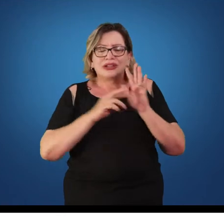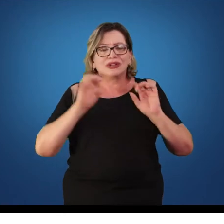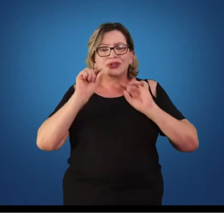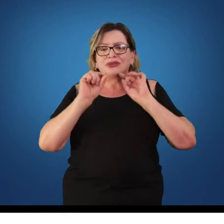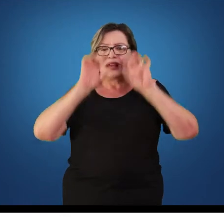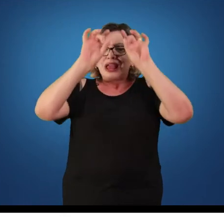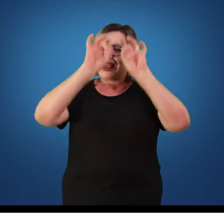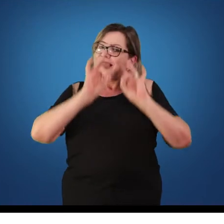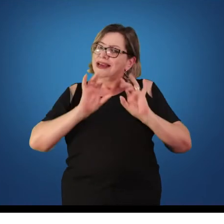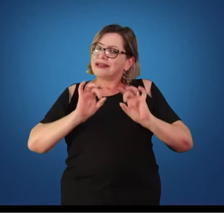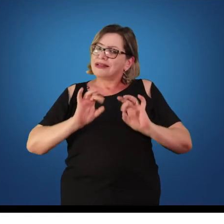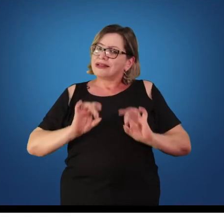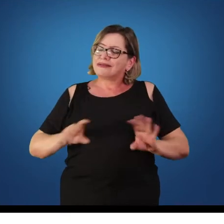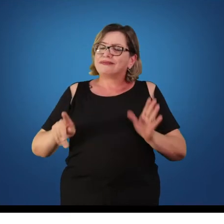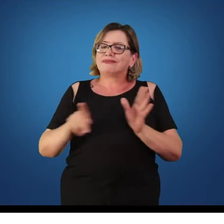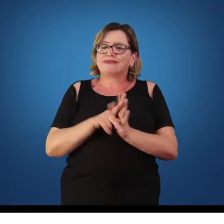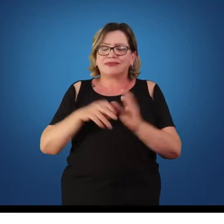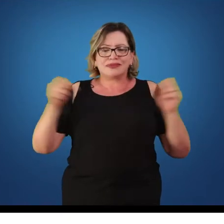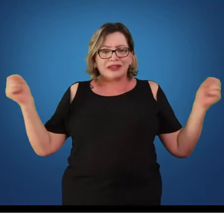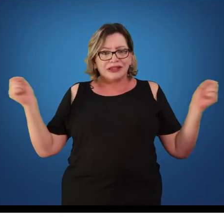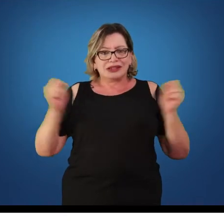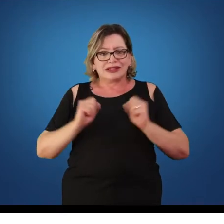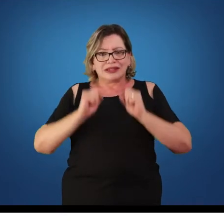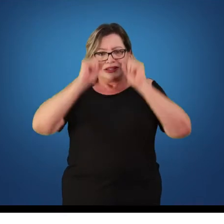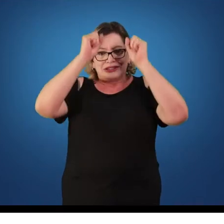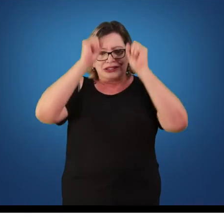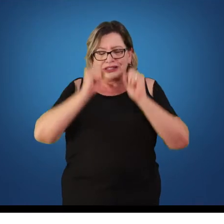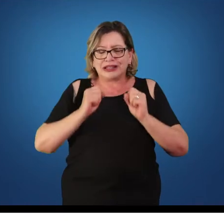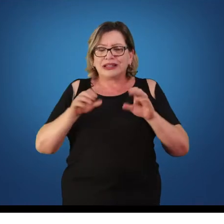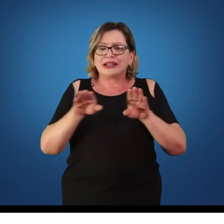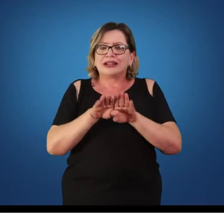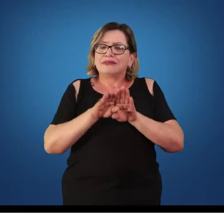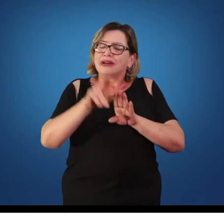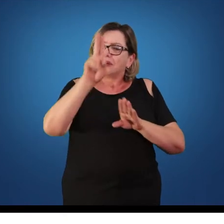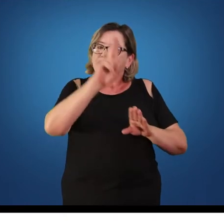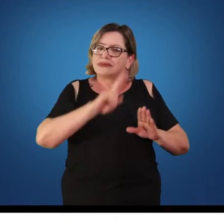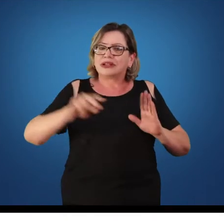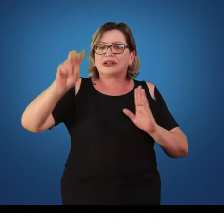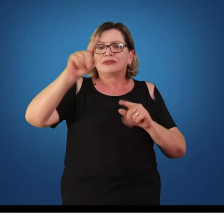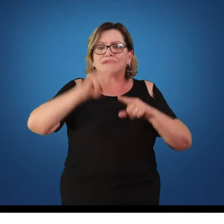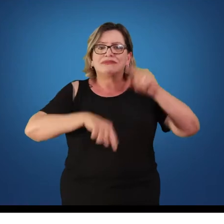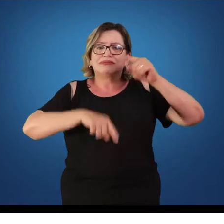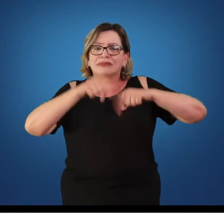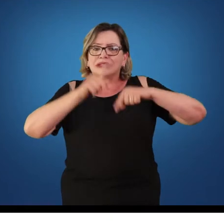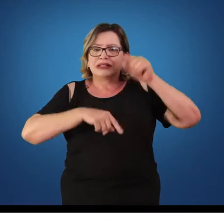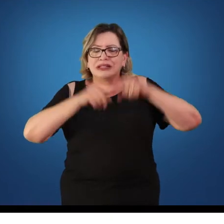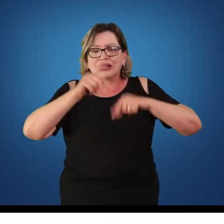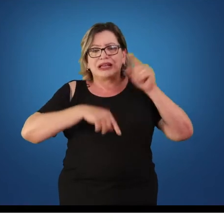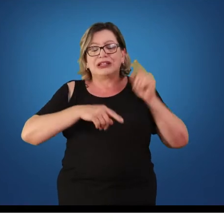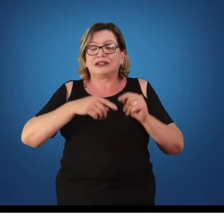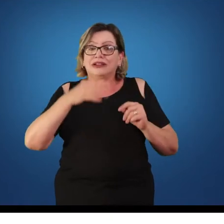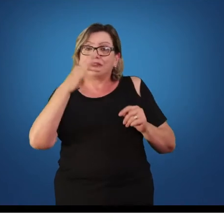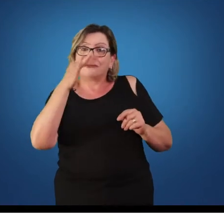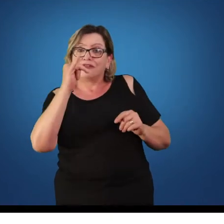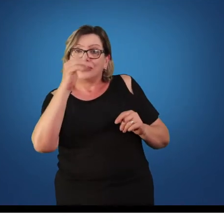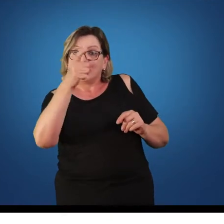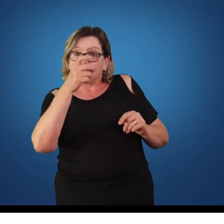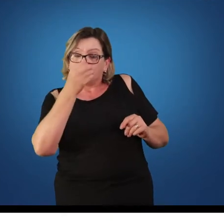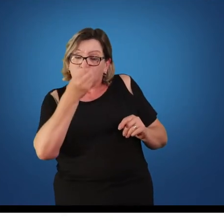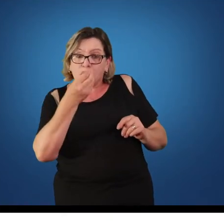E os aparelhos, sejam eles fixos ou aparelhos manuais, específicos de cada modalidade. No campo da